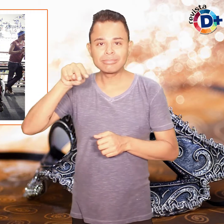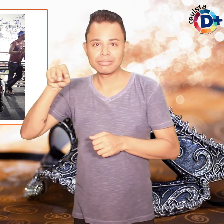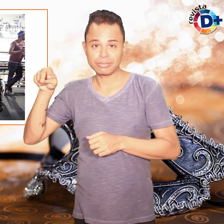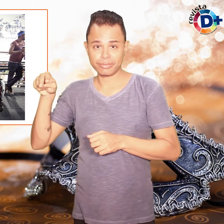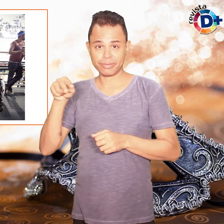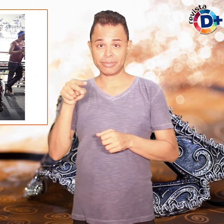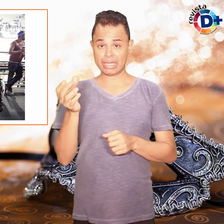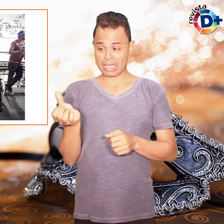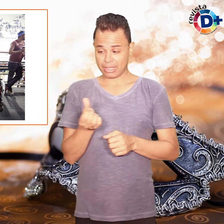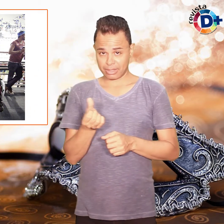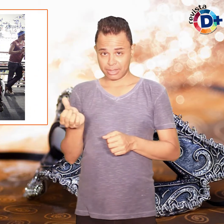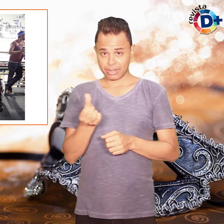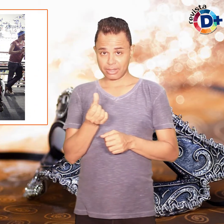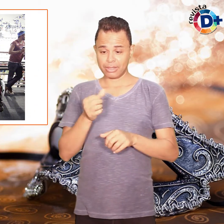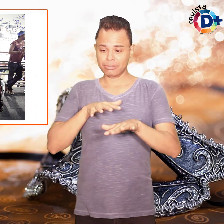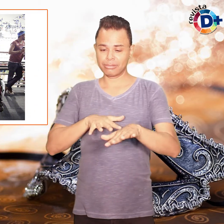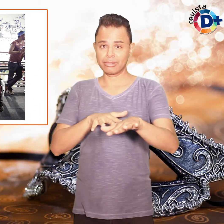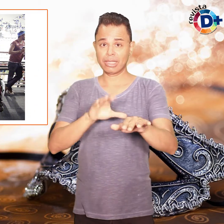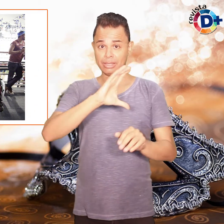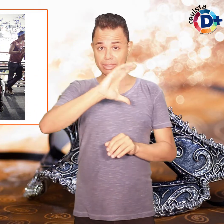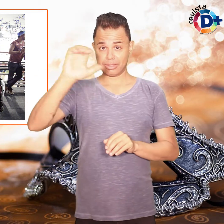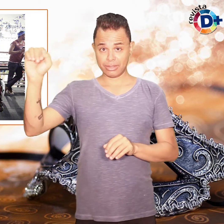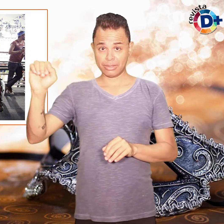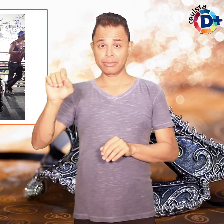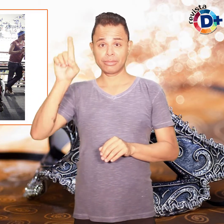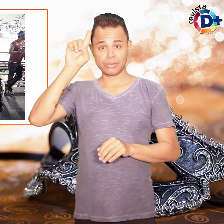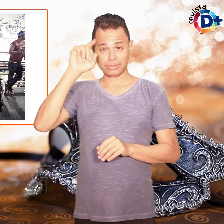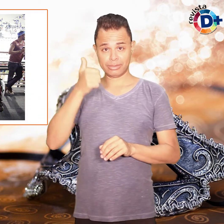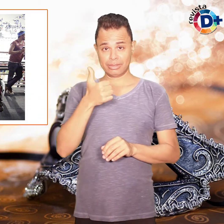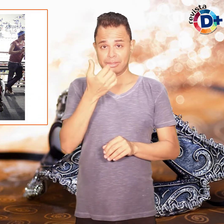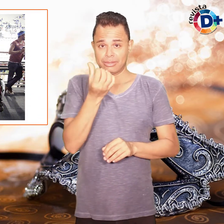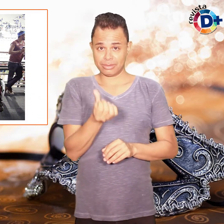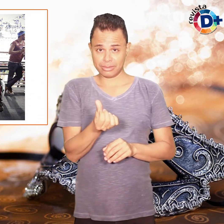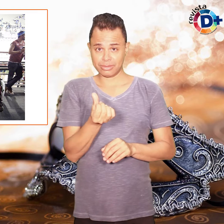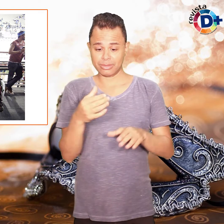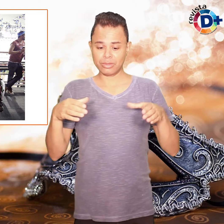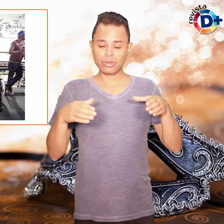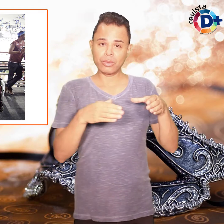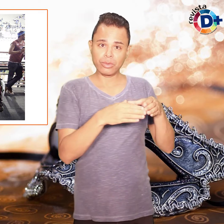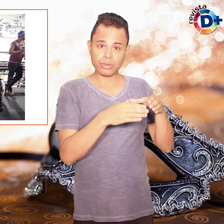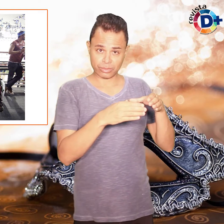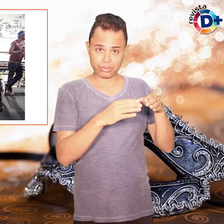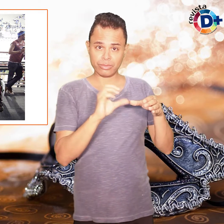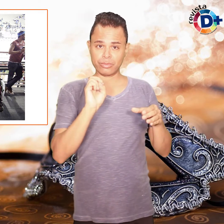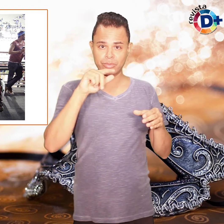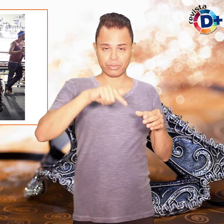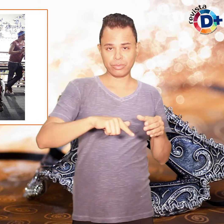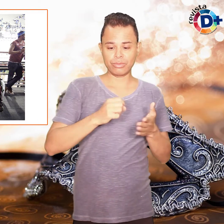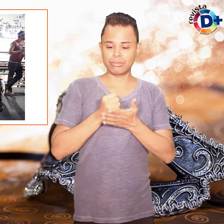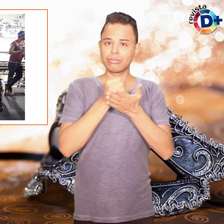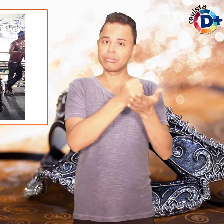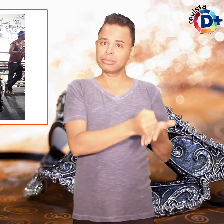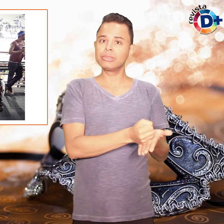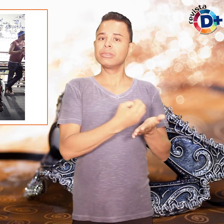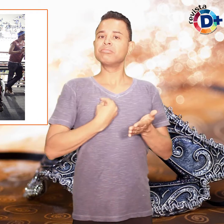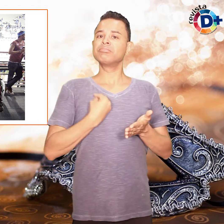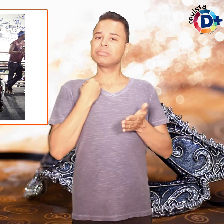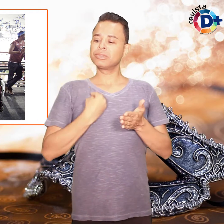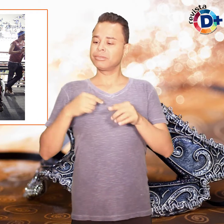campeãs da sexta-feira, dia 16, o grupo Apoio marcou presença no camarote.